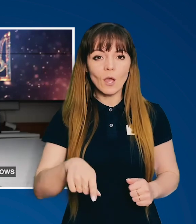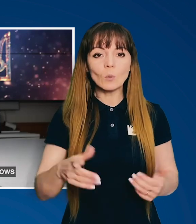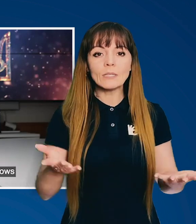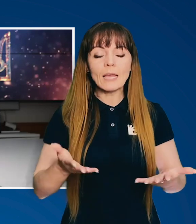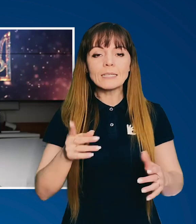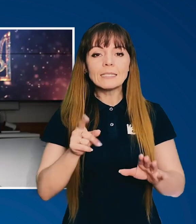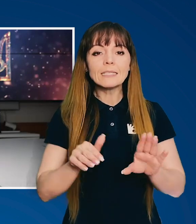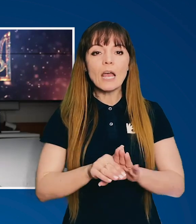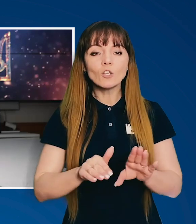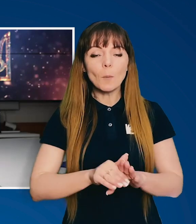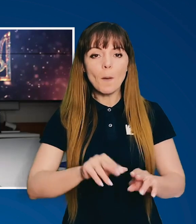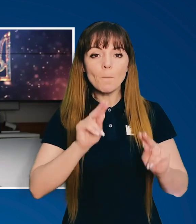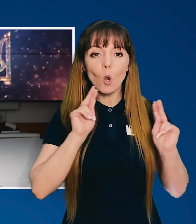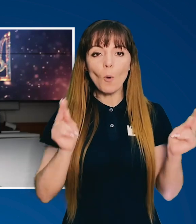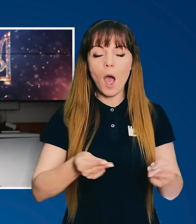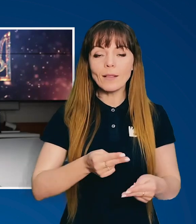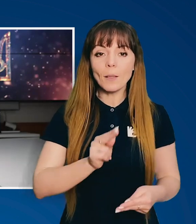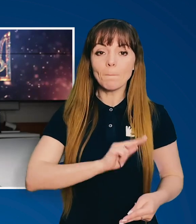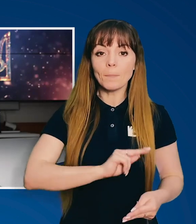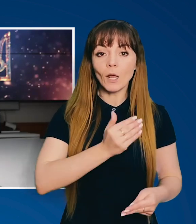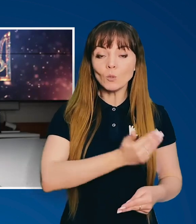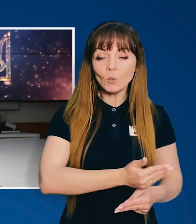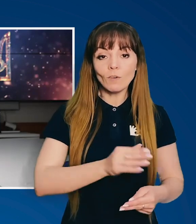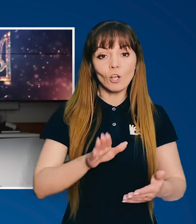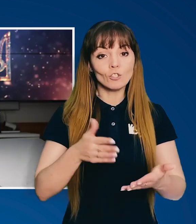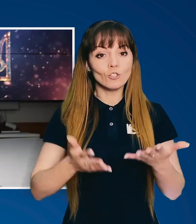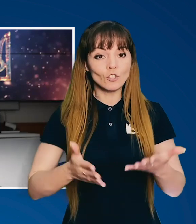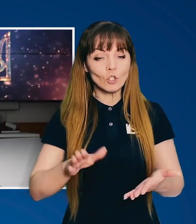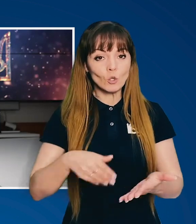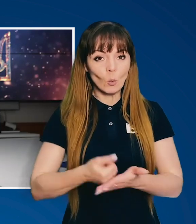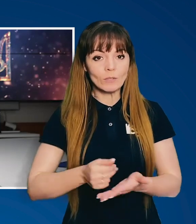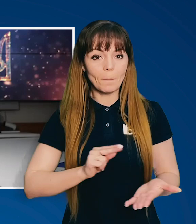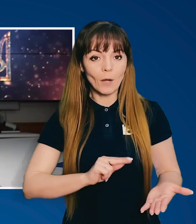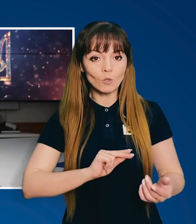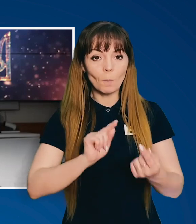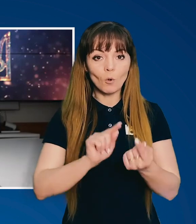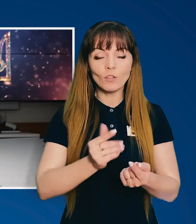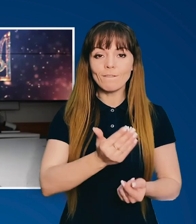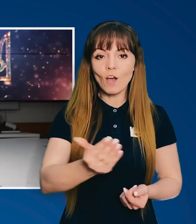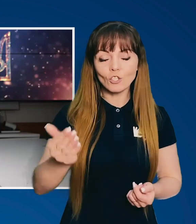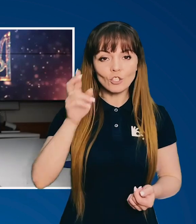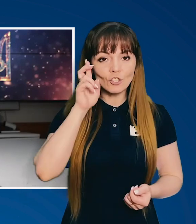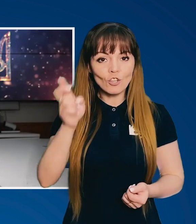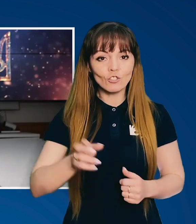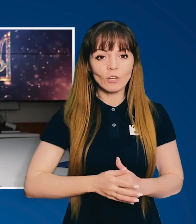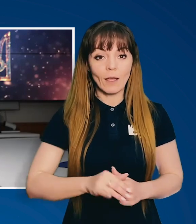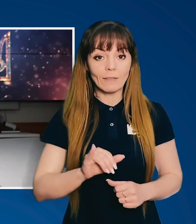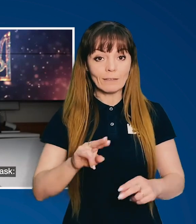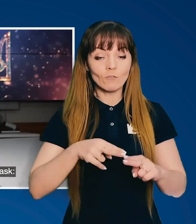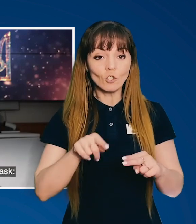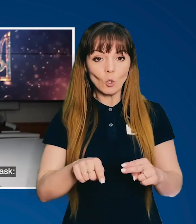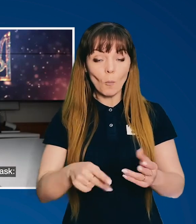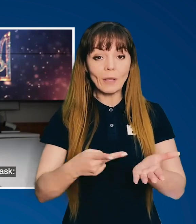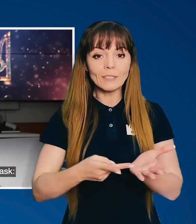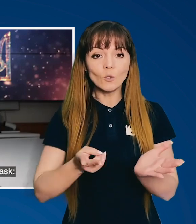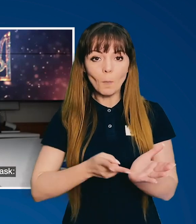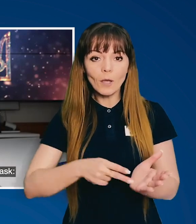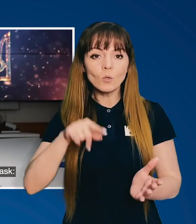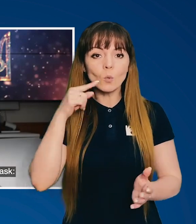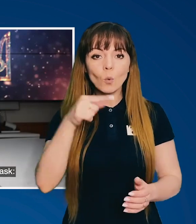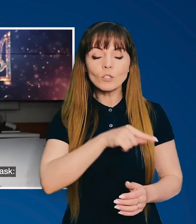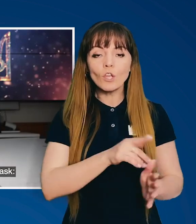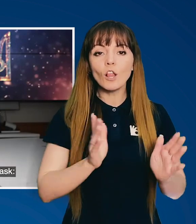вас знають, які засоби пропаганди працювали, чи досі працюють проти ваших держав. І у цього